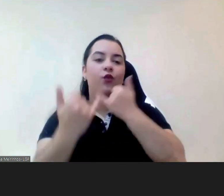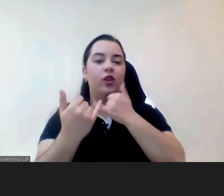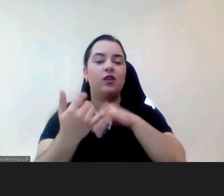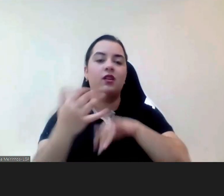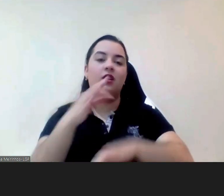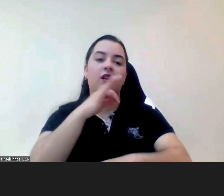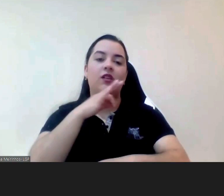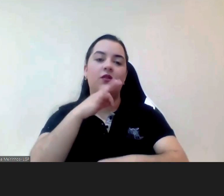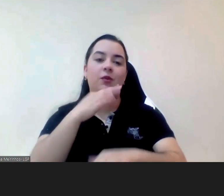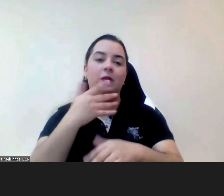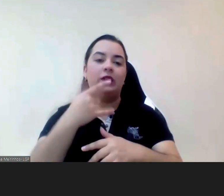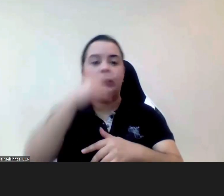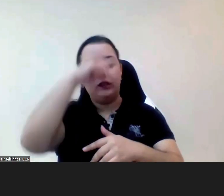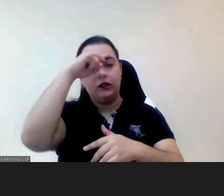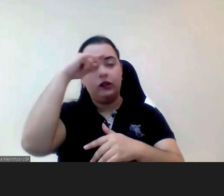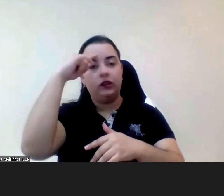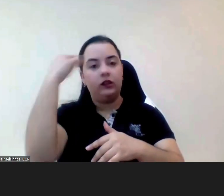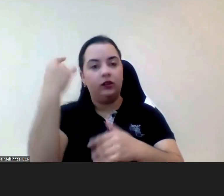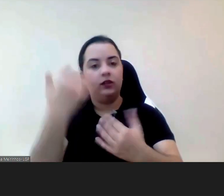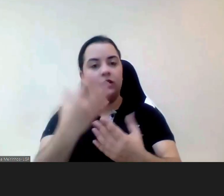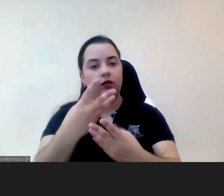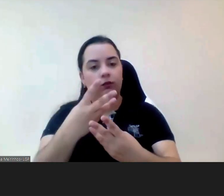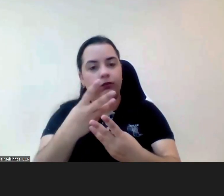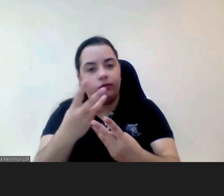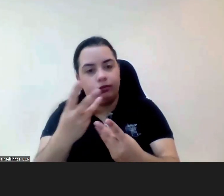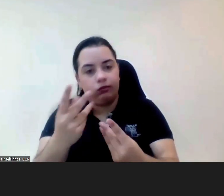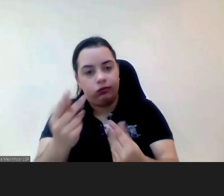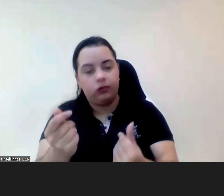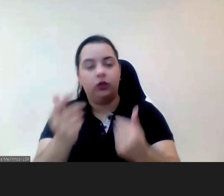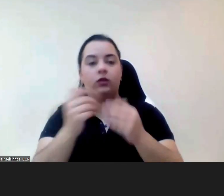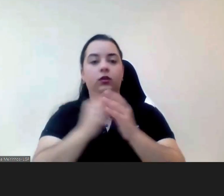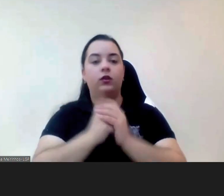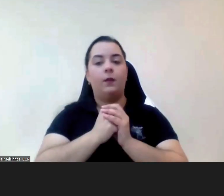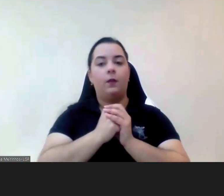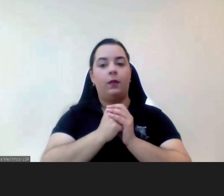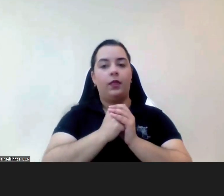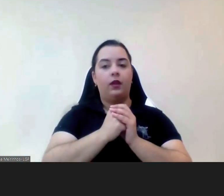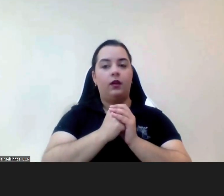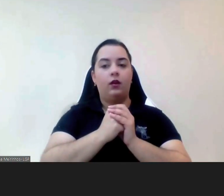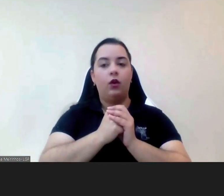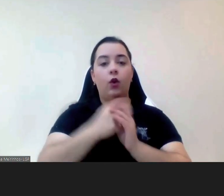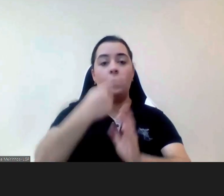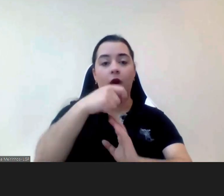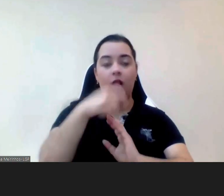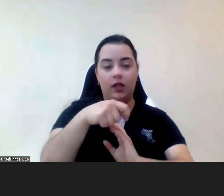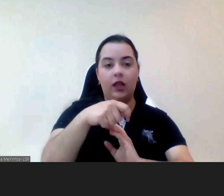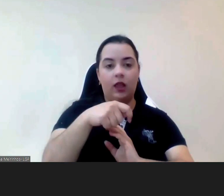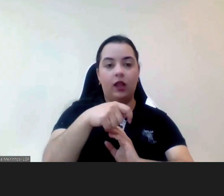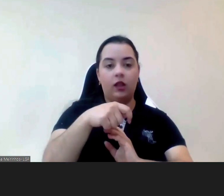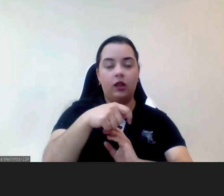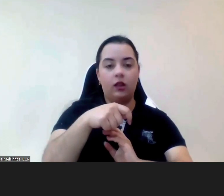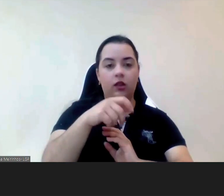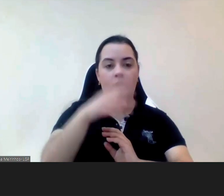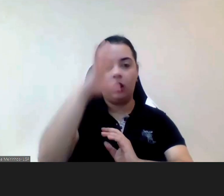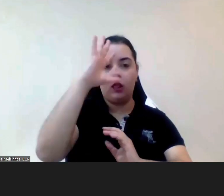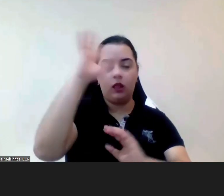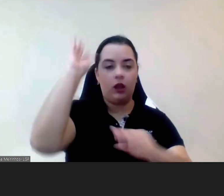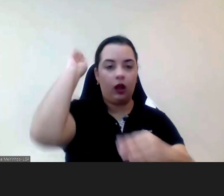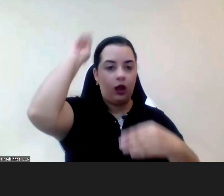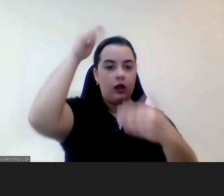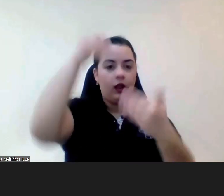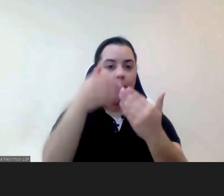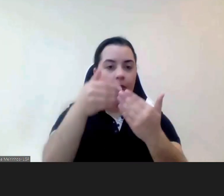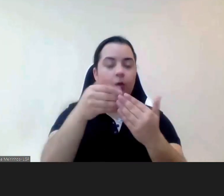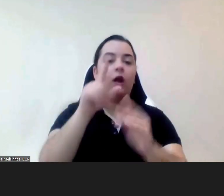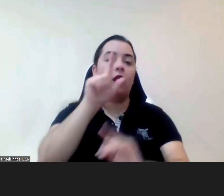também teve o alto patrocínio do senhor presidente da república e da senhora professora de justiça da